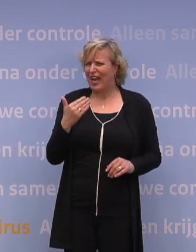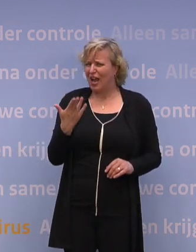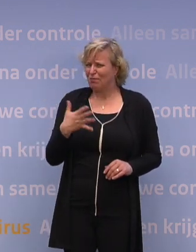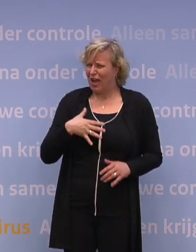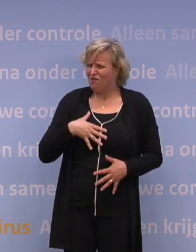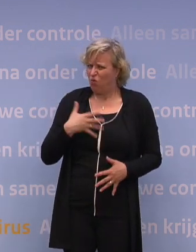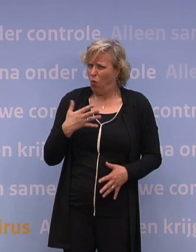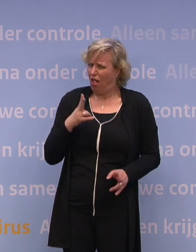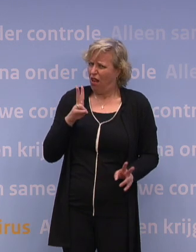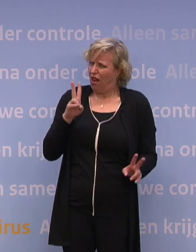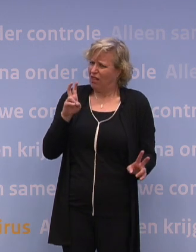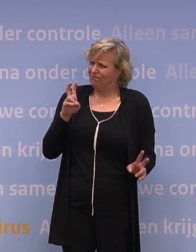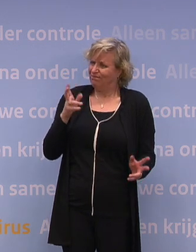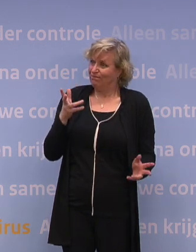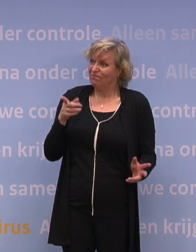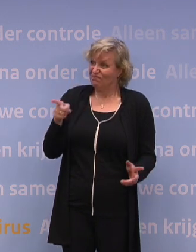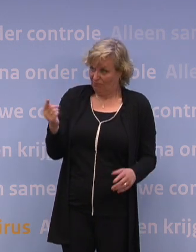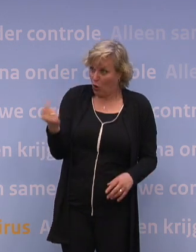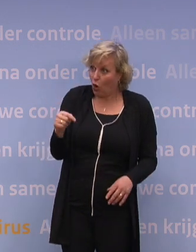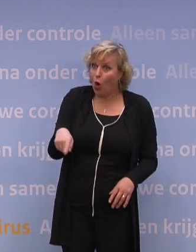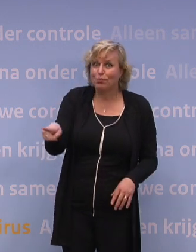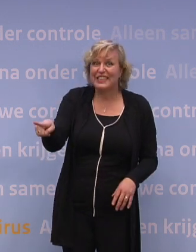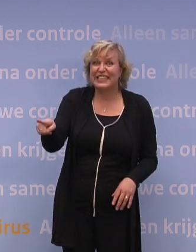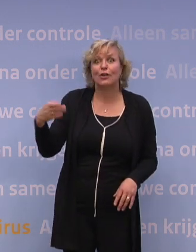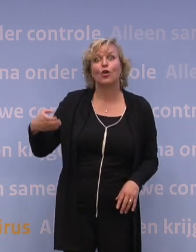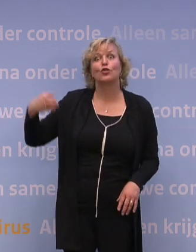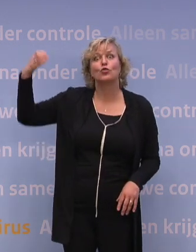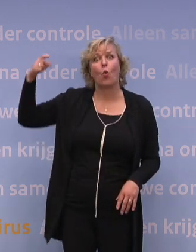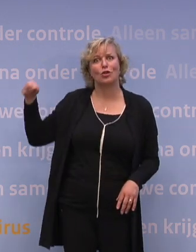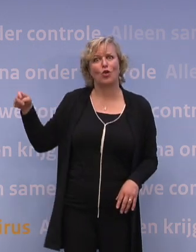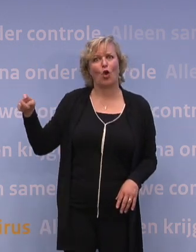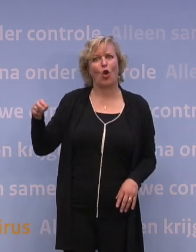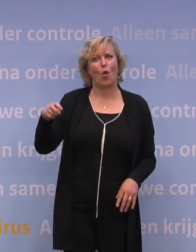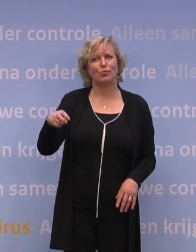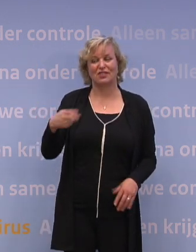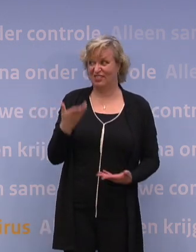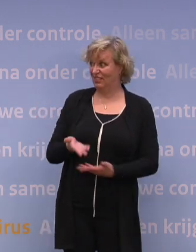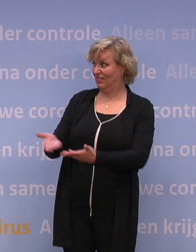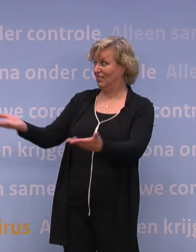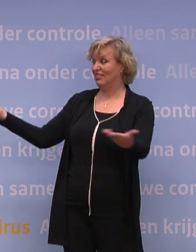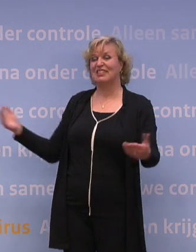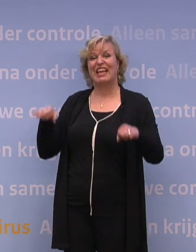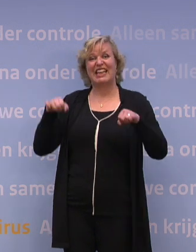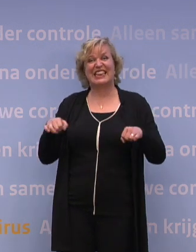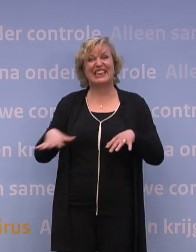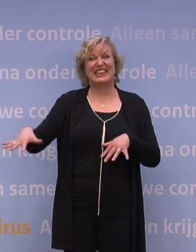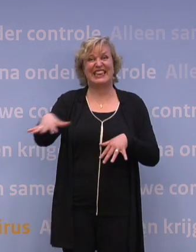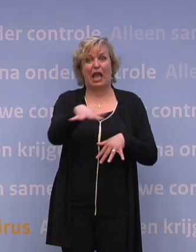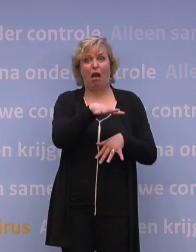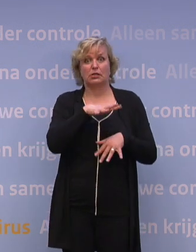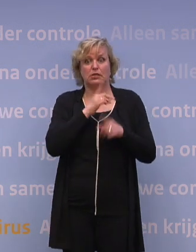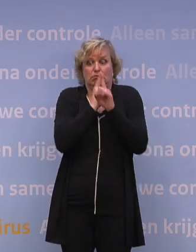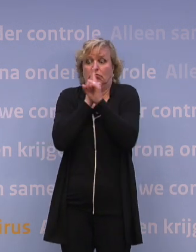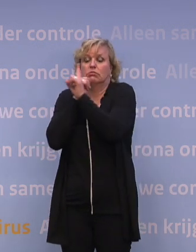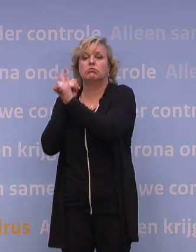naïef? Ik weet niet, meneer Rutte, hoe u hiernaartoe bent gekomen, als u uit het torentje bent gelopen, heeft u gezien dat op terrassen die regel al niet meer bestaat? Dat zal